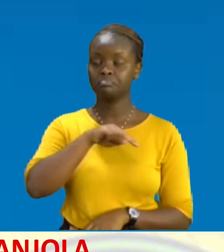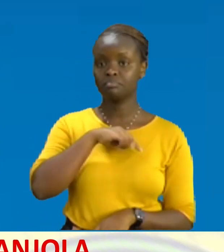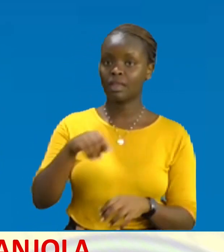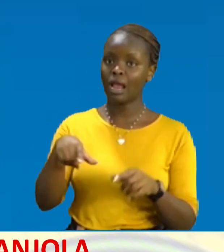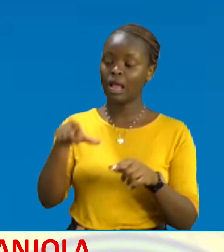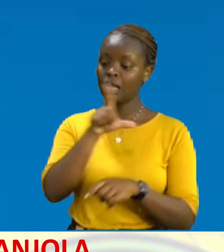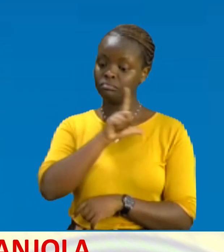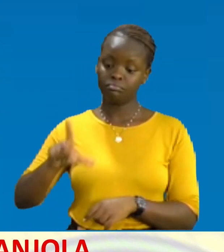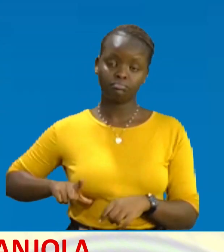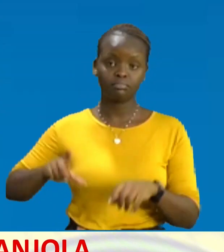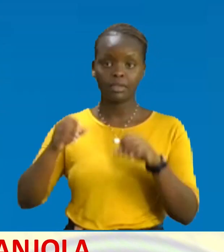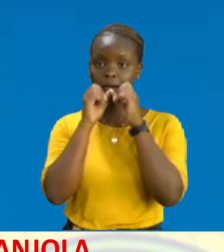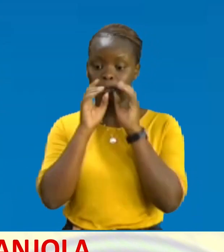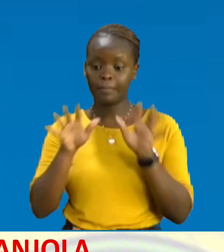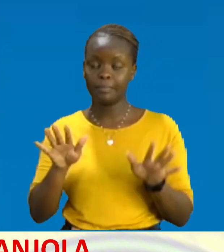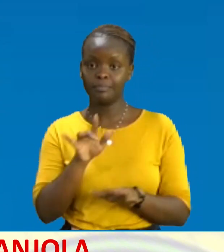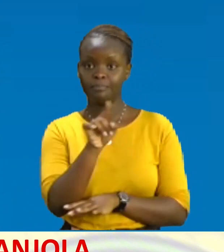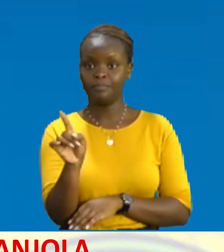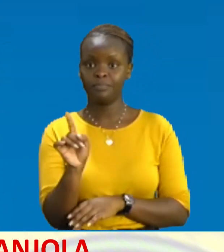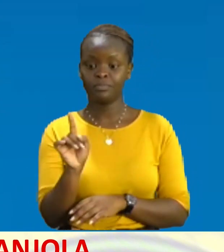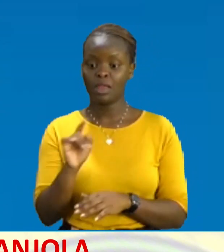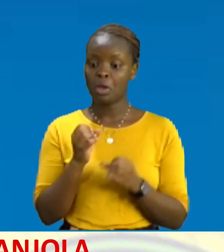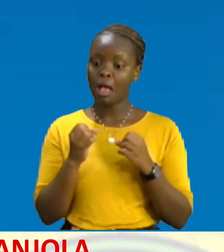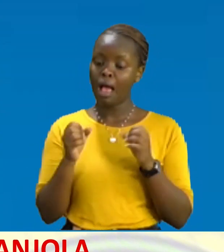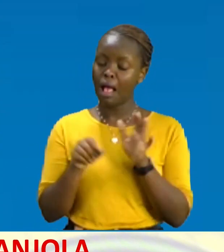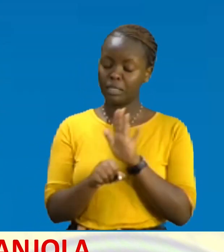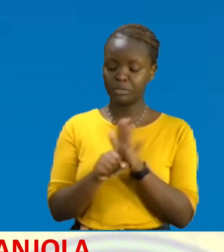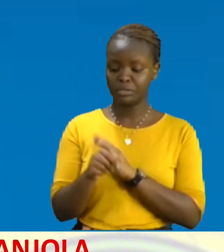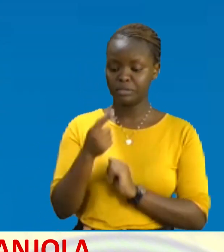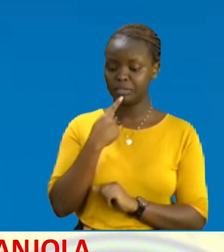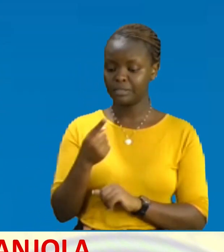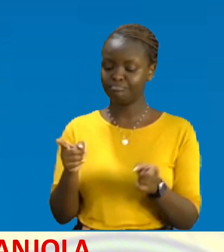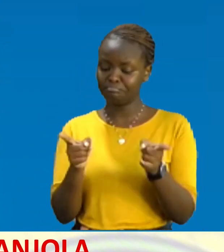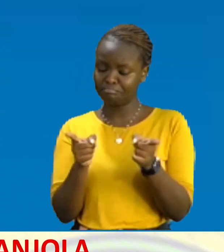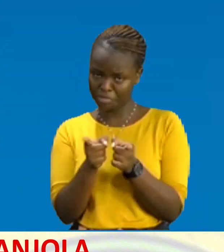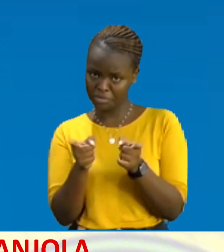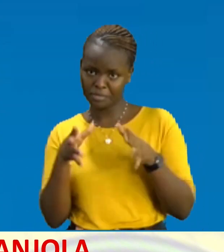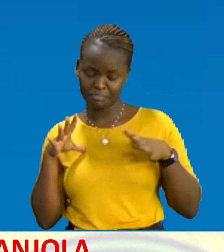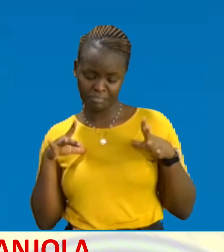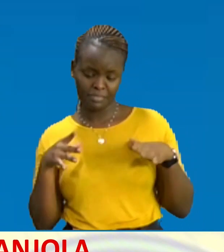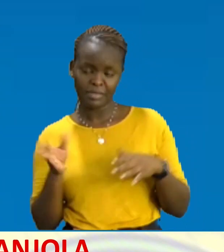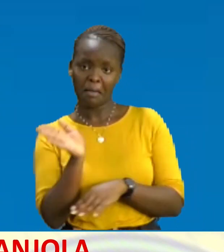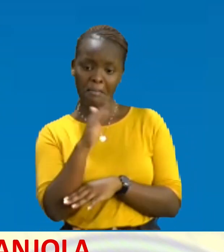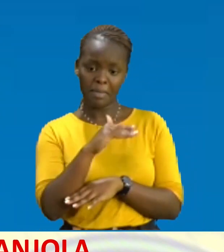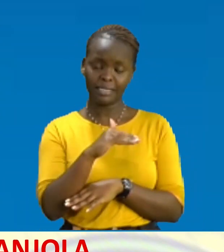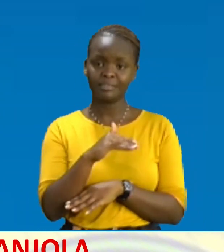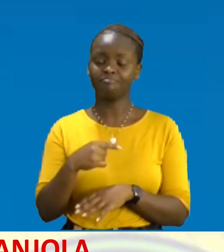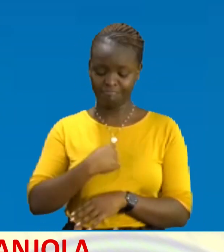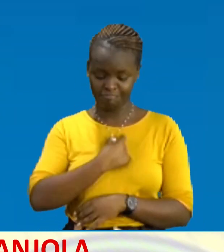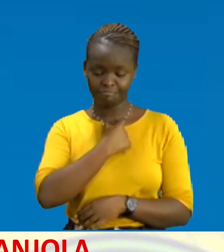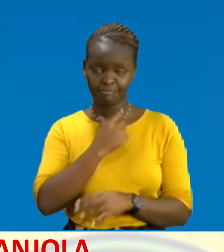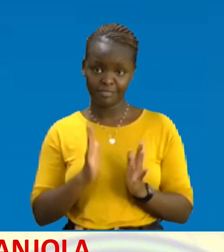Mungu Atakuwa Kupariki Basi Sina Miningi Ya kusema Naomba Niende Break Kidogo Nikirudi Inarudi Mugeni